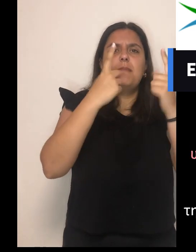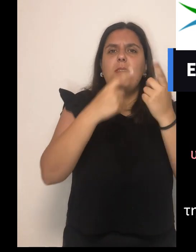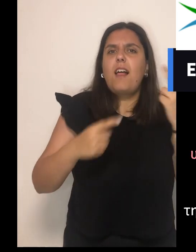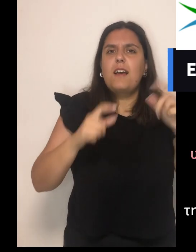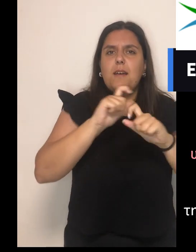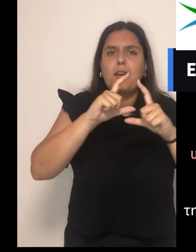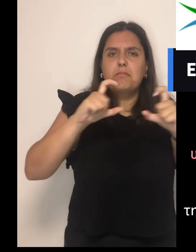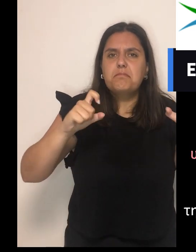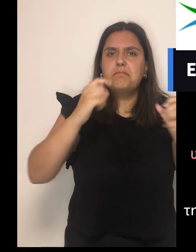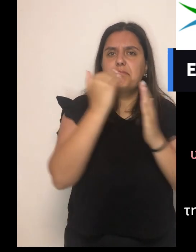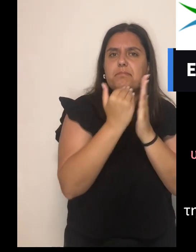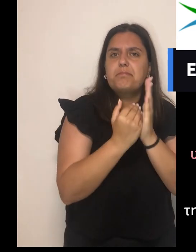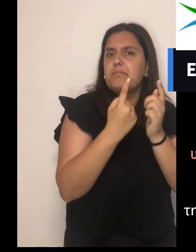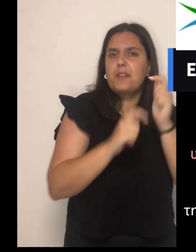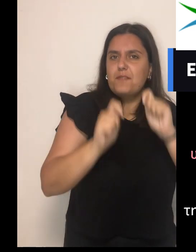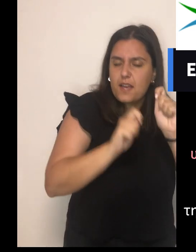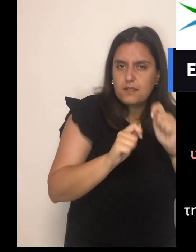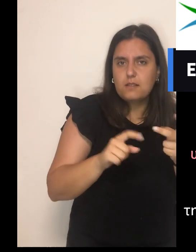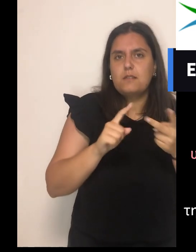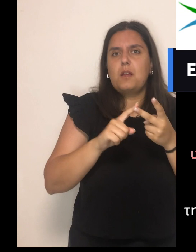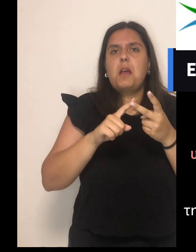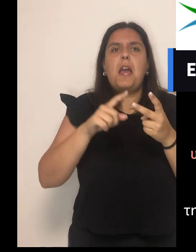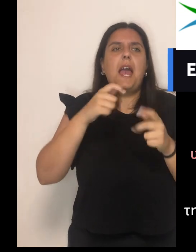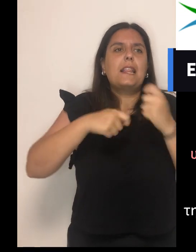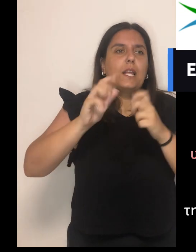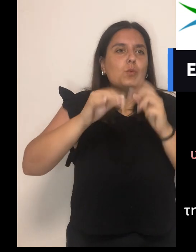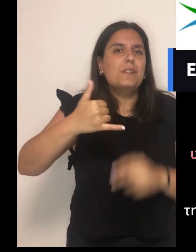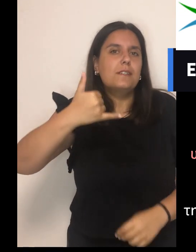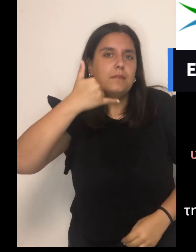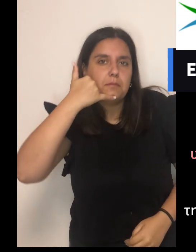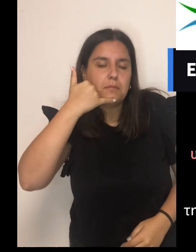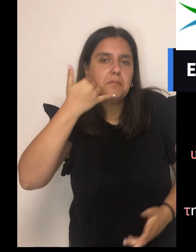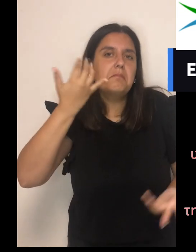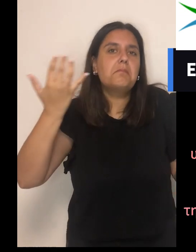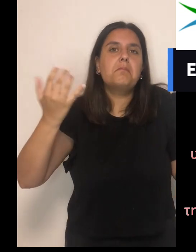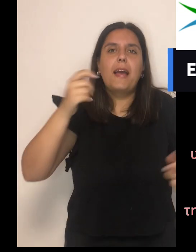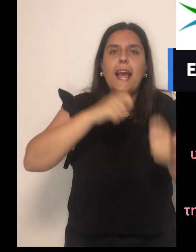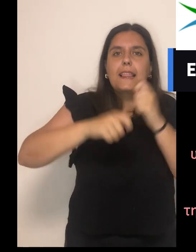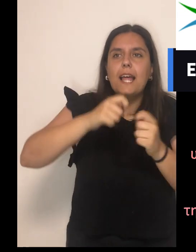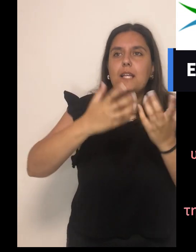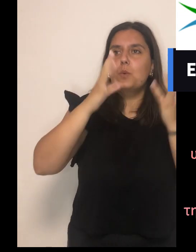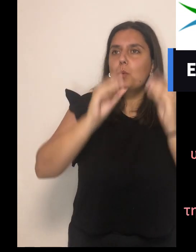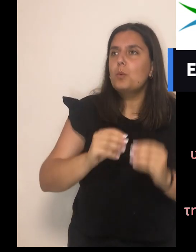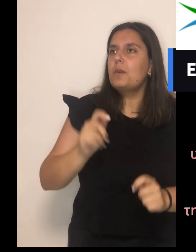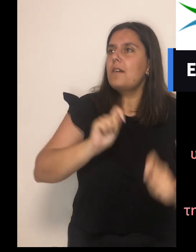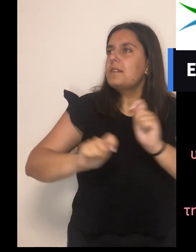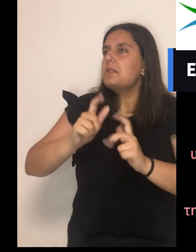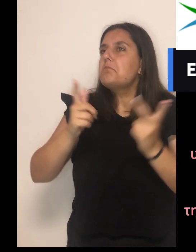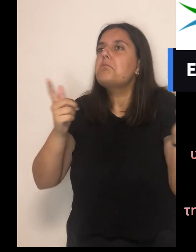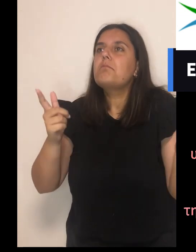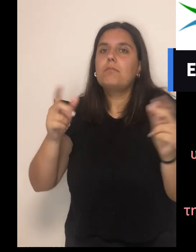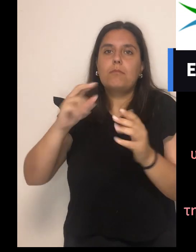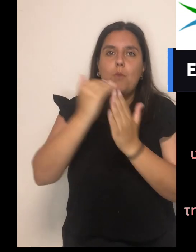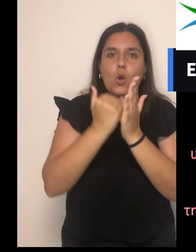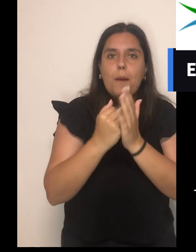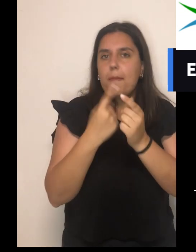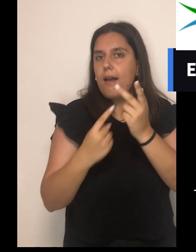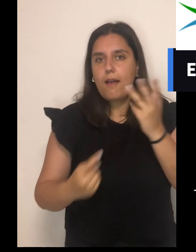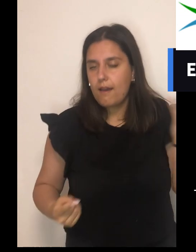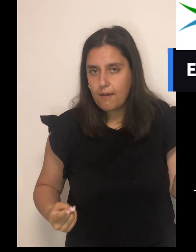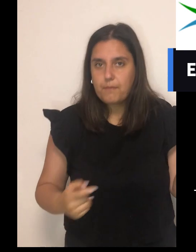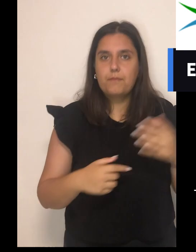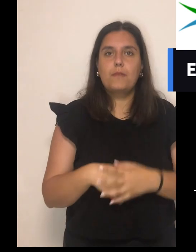πληροφορικής, εταιρείες κινητής τηλεφωνίας, εταιρείες παραγωγής τηλεπικοινωνιακού υλικού και λογισμικού,